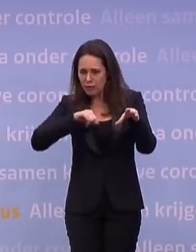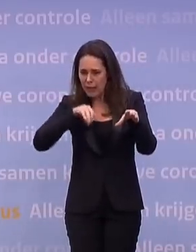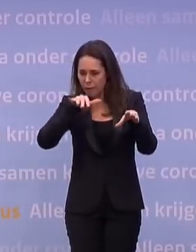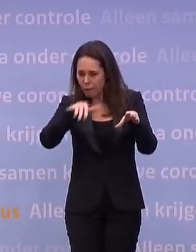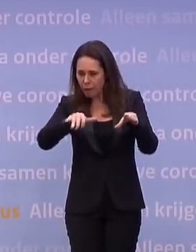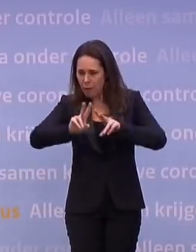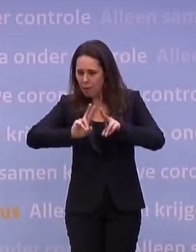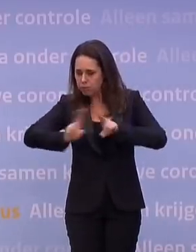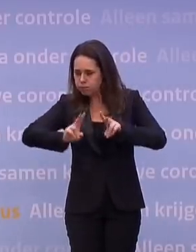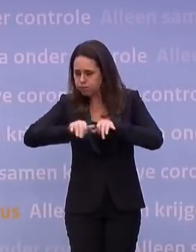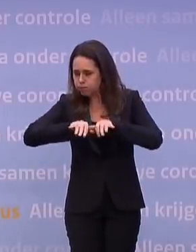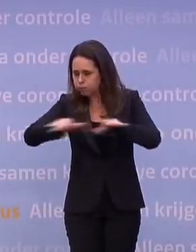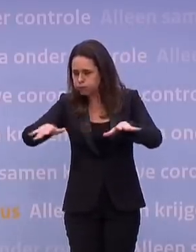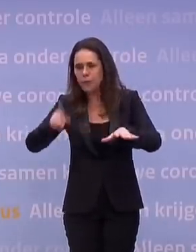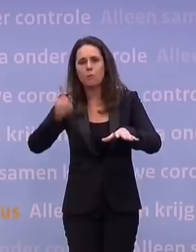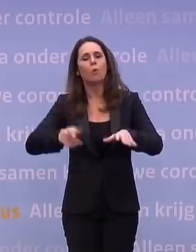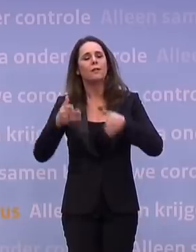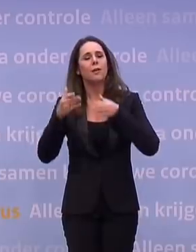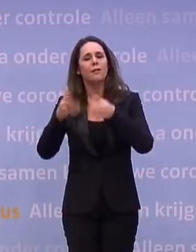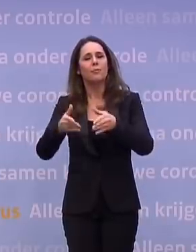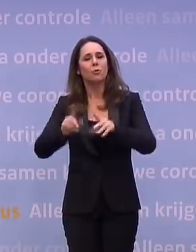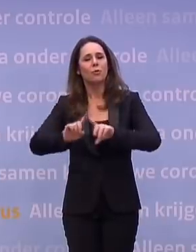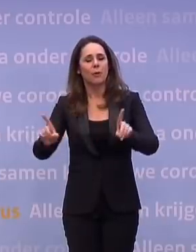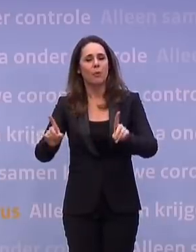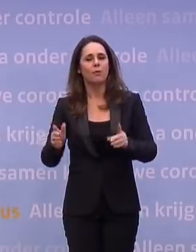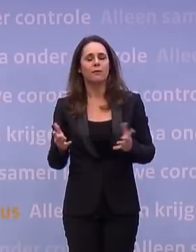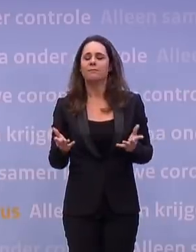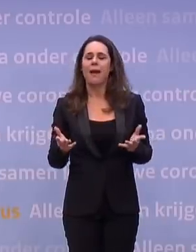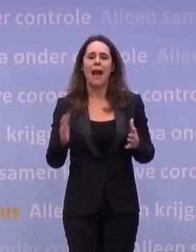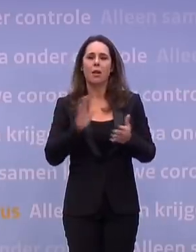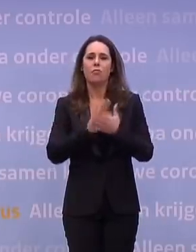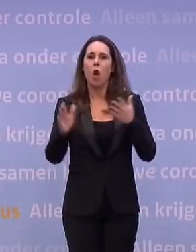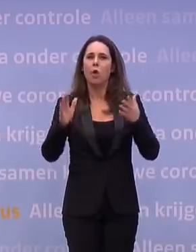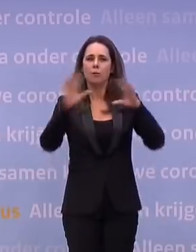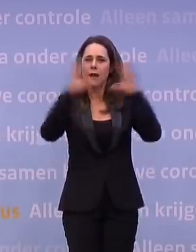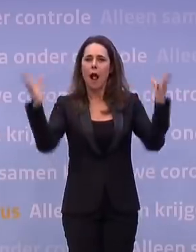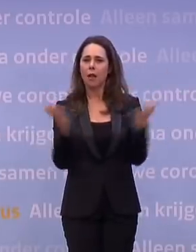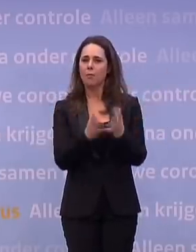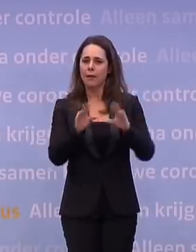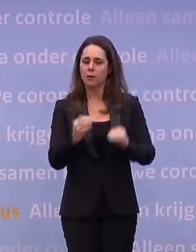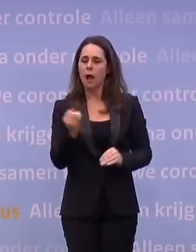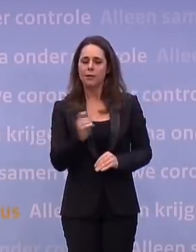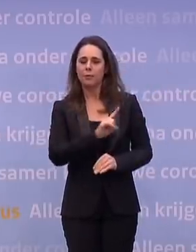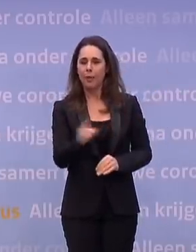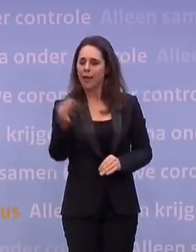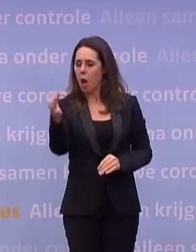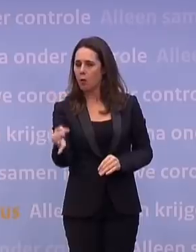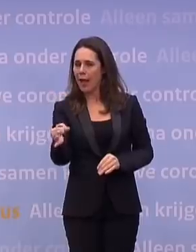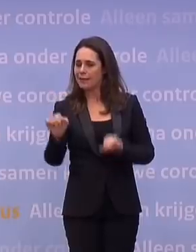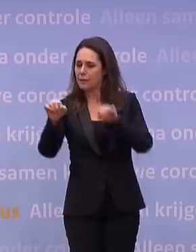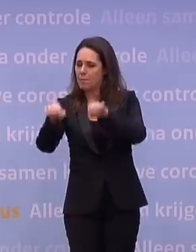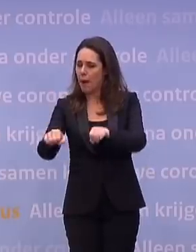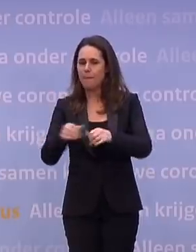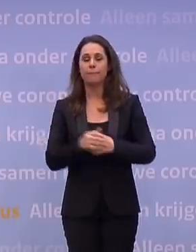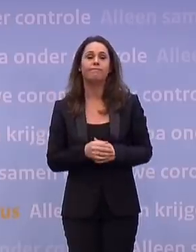dat er echt een bezoekverbod moet gelden. Nou, we hebben gezegd dat gaan we sowieso nooit meer generiek doen, dus het zal altijd een beslissing zijn op locatie. Nou, we kennen nu een